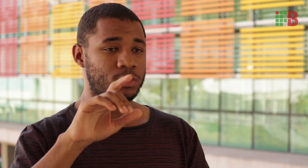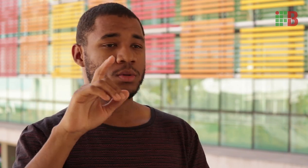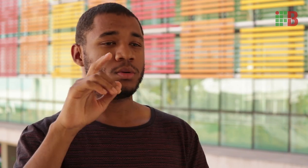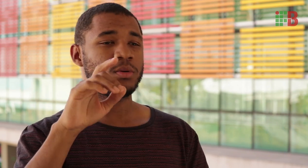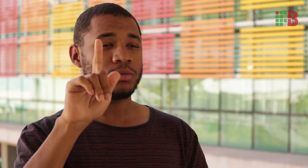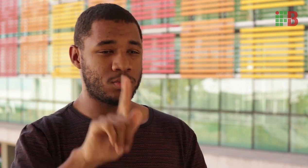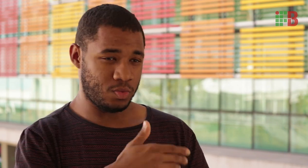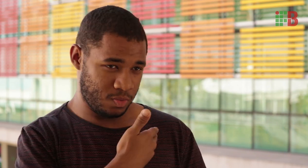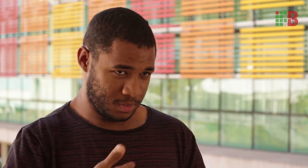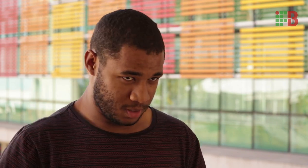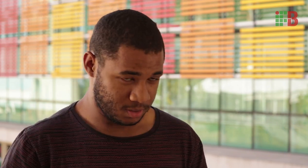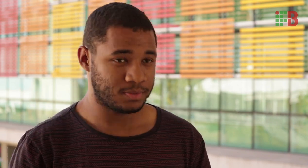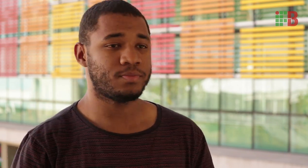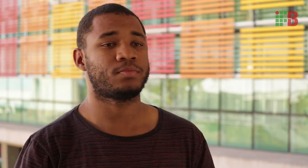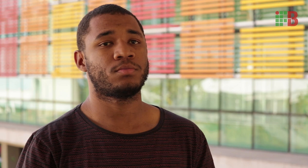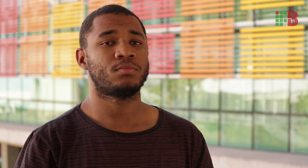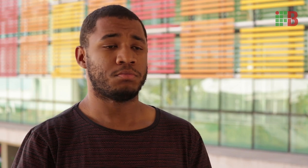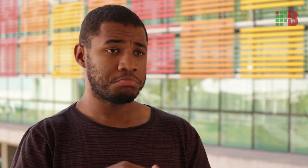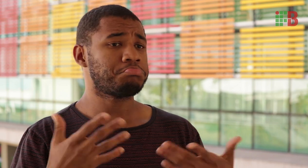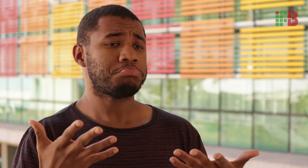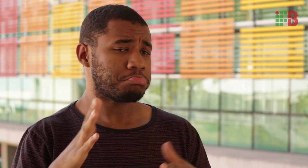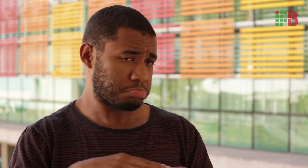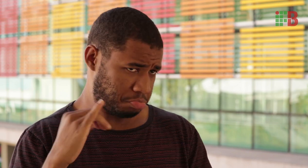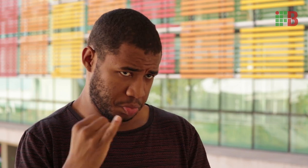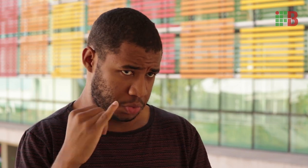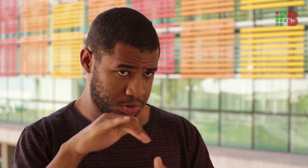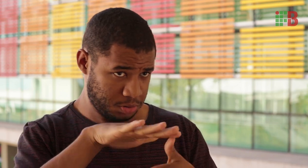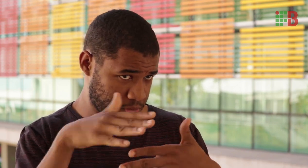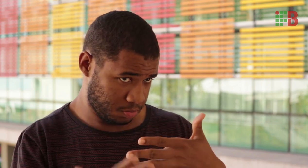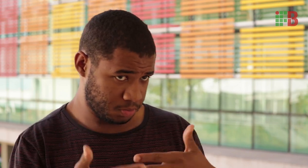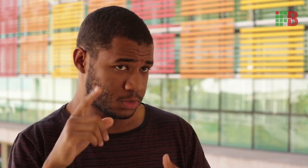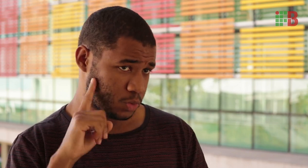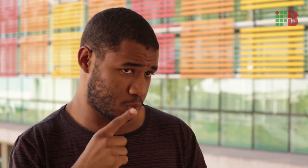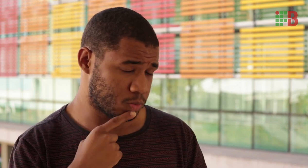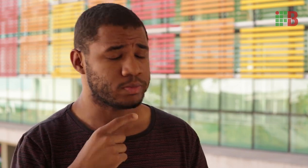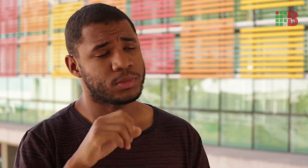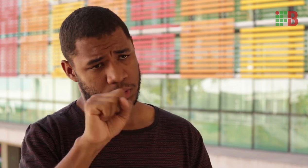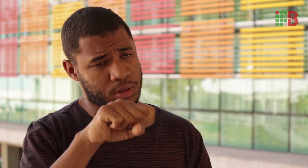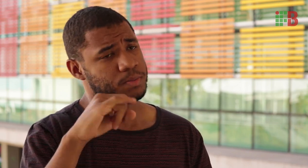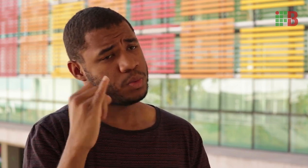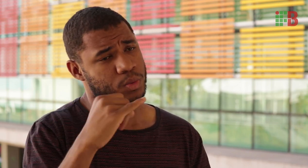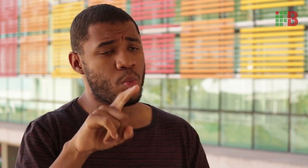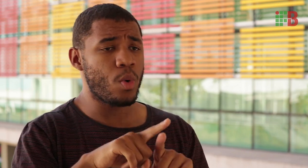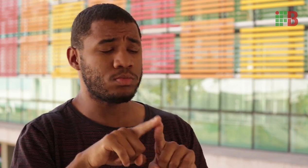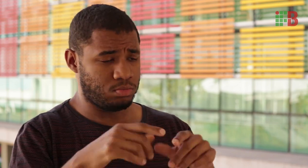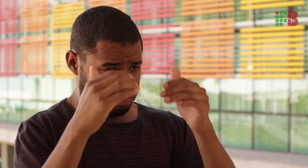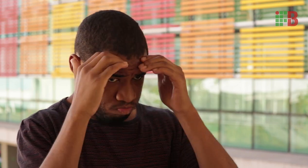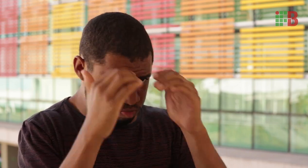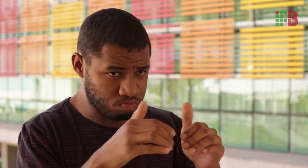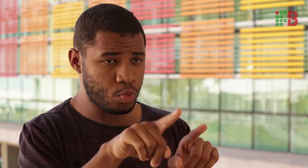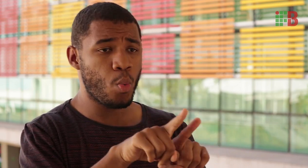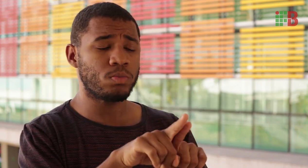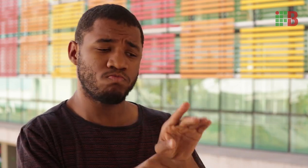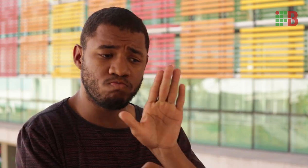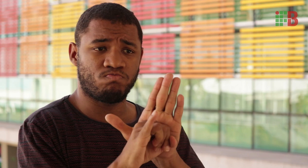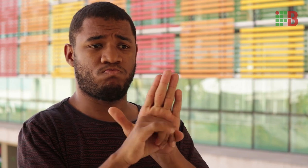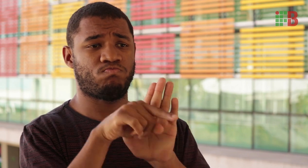curso de gestão pública. Então, a importância da língua de sinais para o surdo é extremamente importante. O respeito à identidade